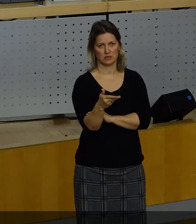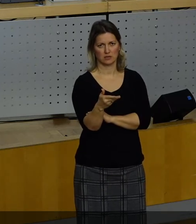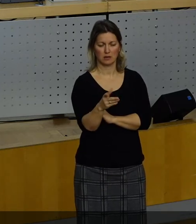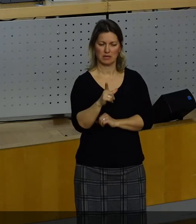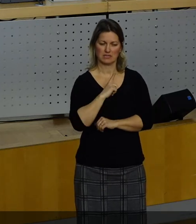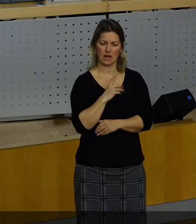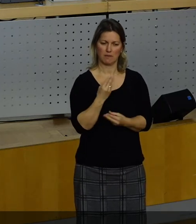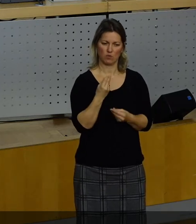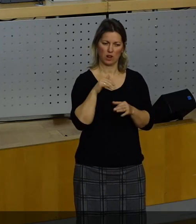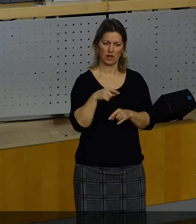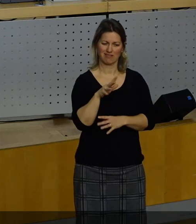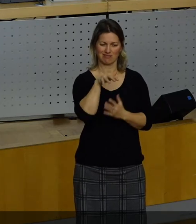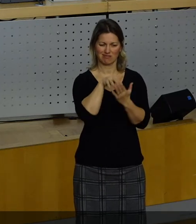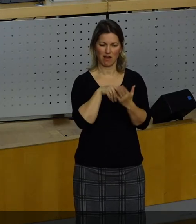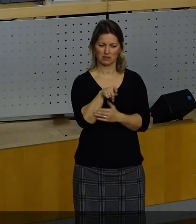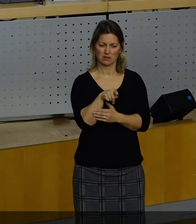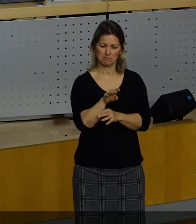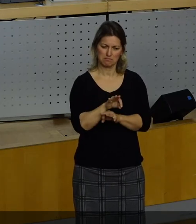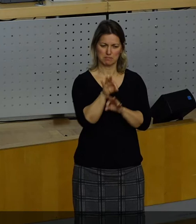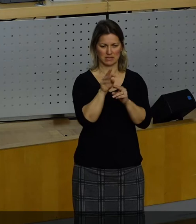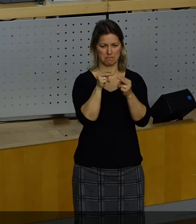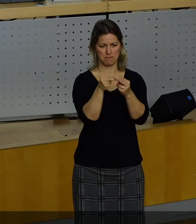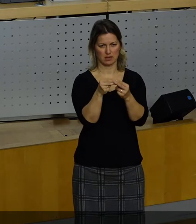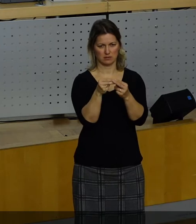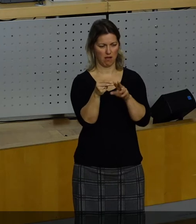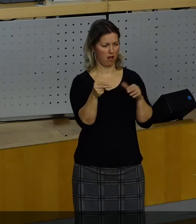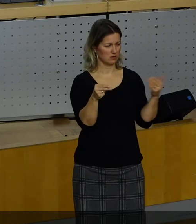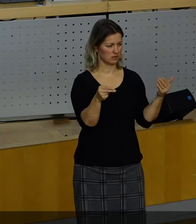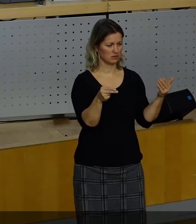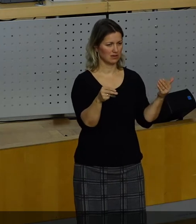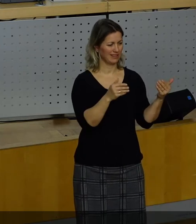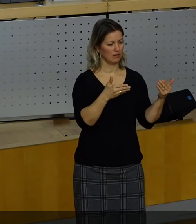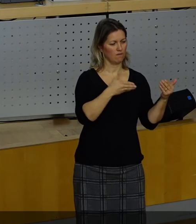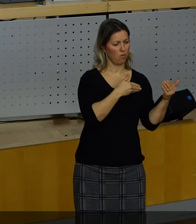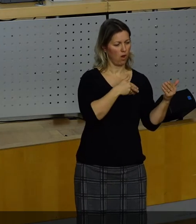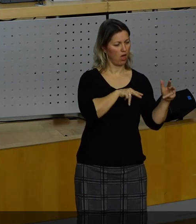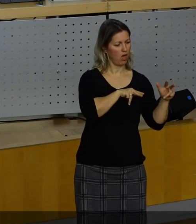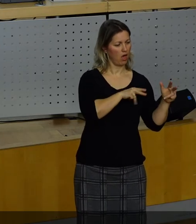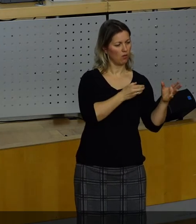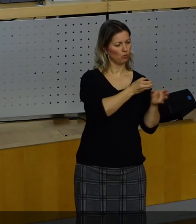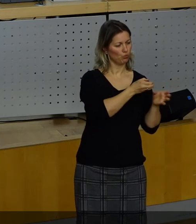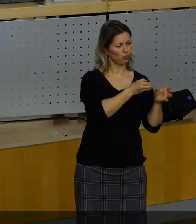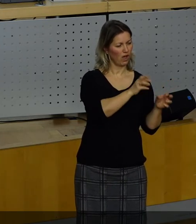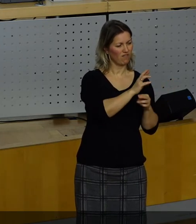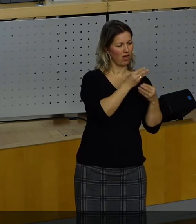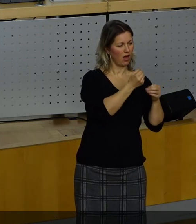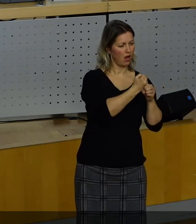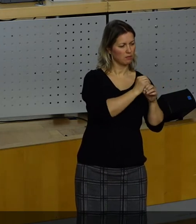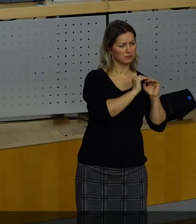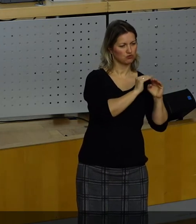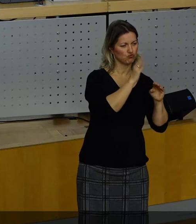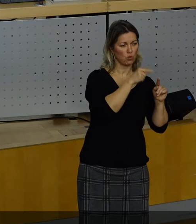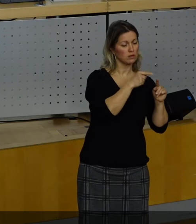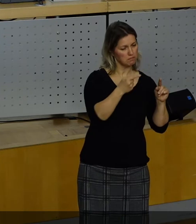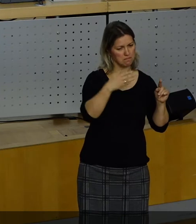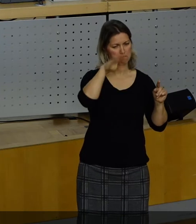dieser Text dazu eher geeignet ist, nicht vororganisierte Posten zu verteilen, sondern ein Höchstmaß von